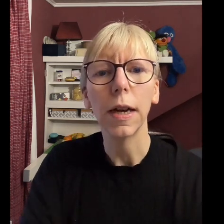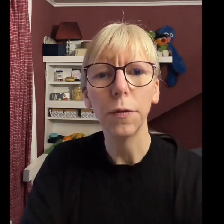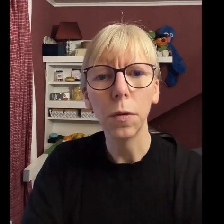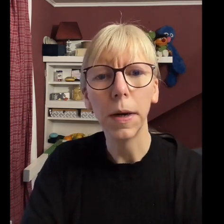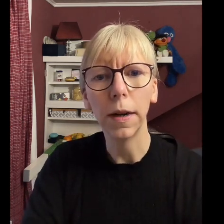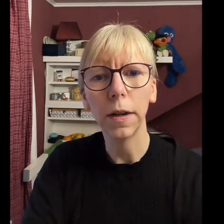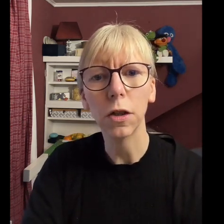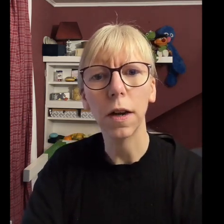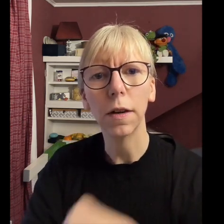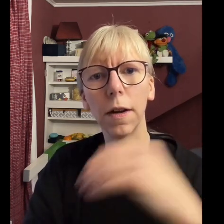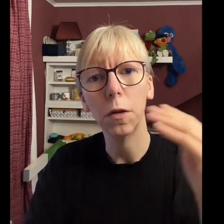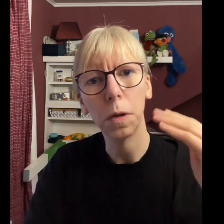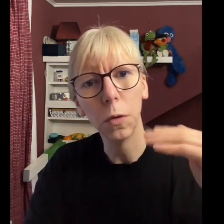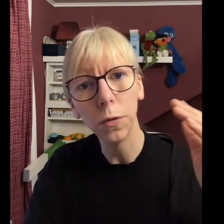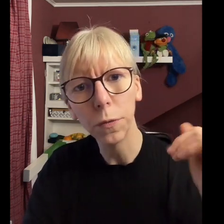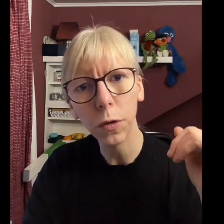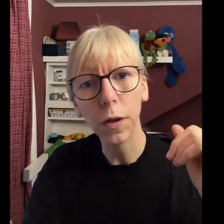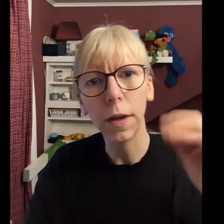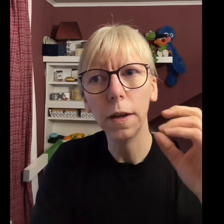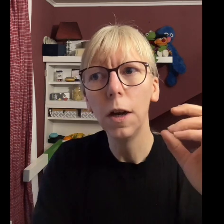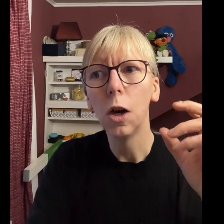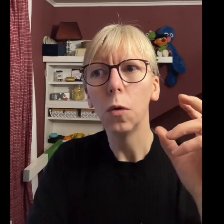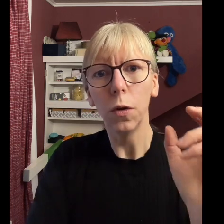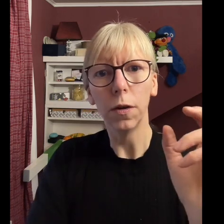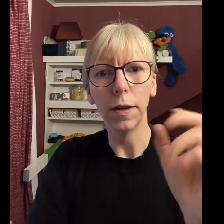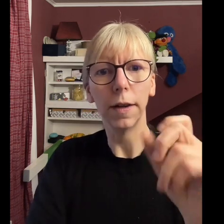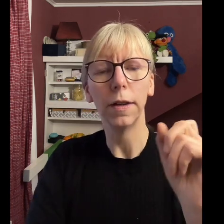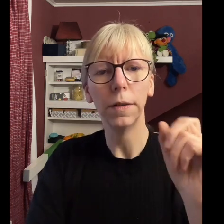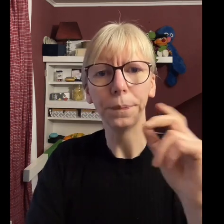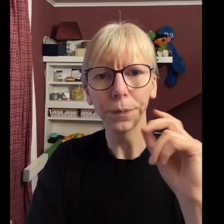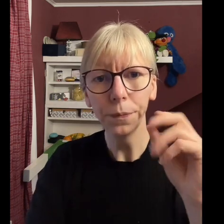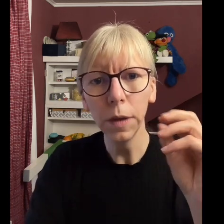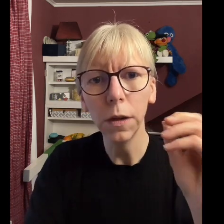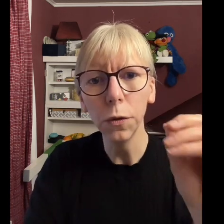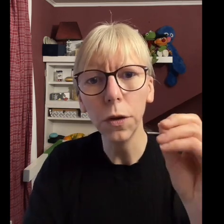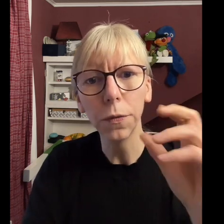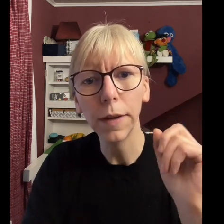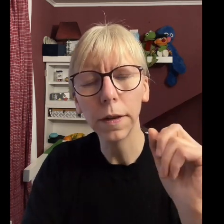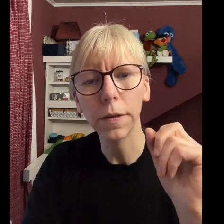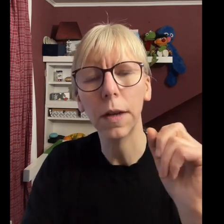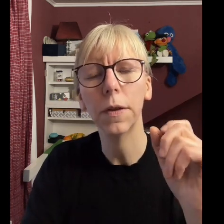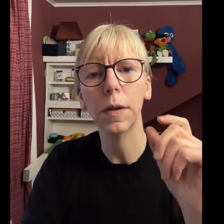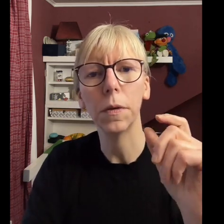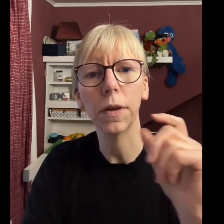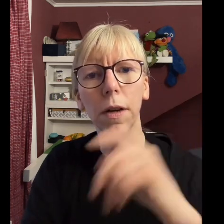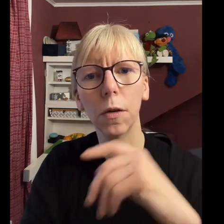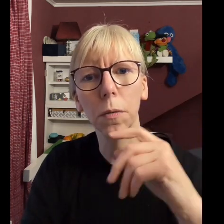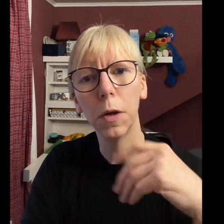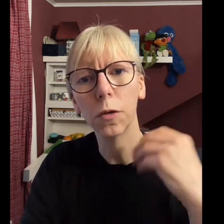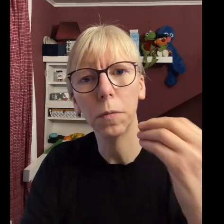da würde man an der Stelle dann über die Hülsenfrüchte gehen. Und ein Teil gesundes pflanzliches Eiweiß gibt es dann ja auch immer noch zum